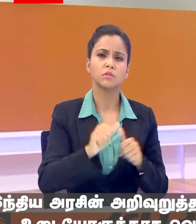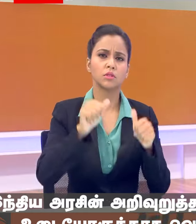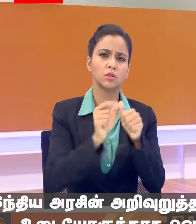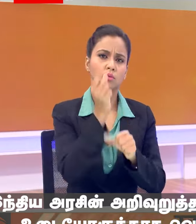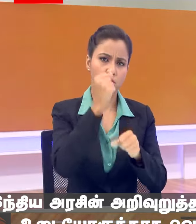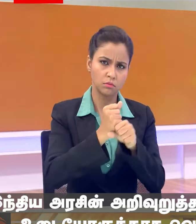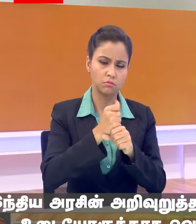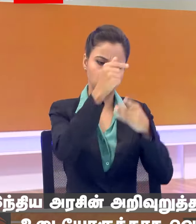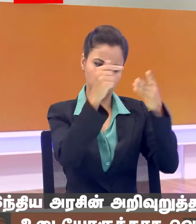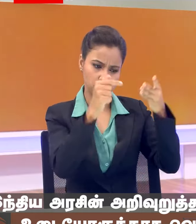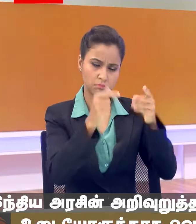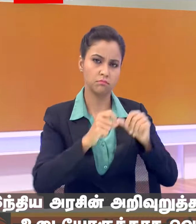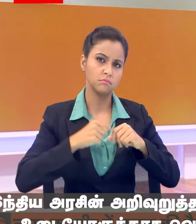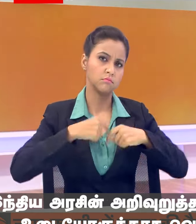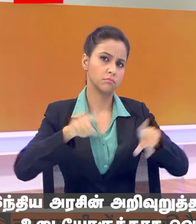करती चाहेगी